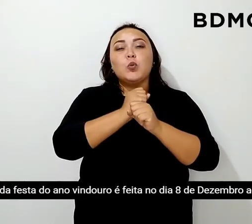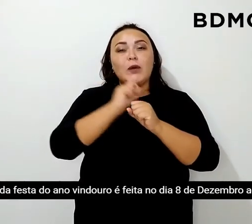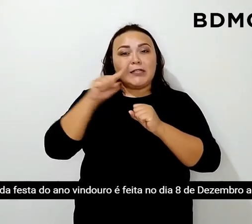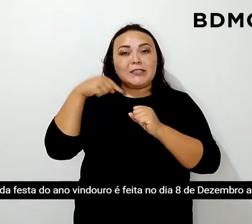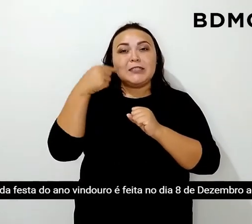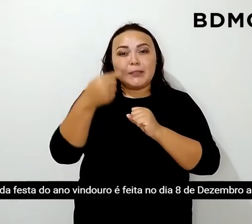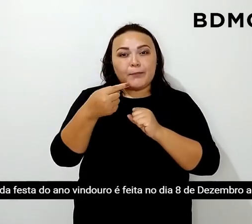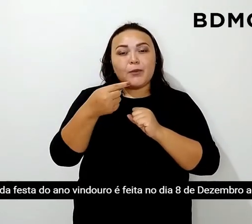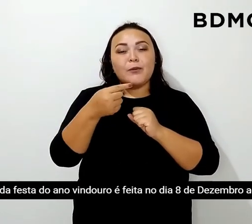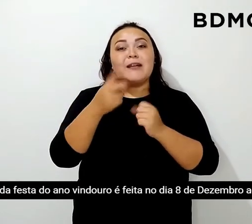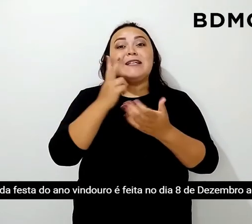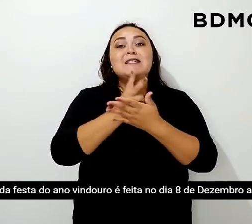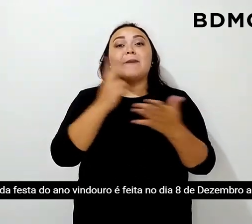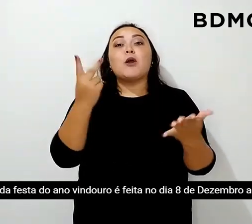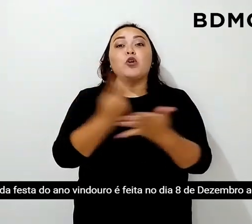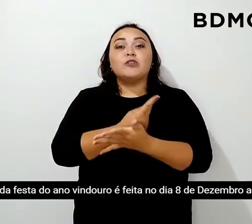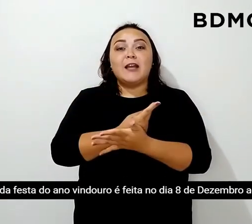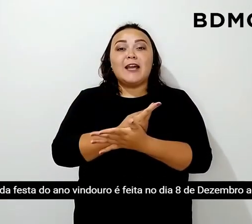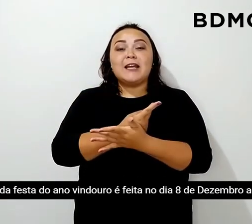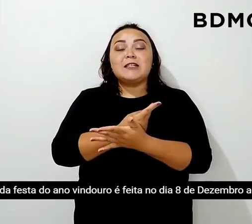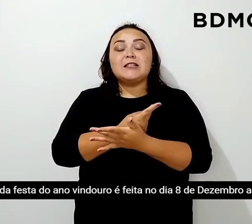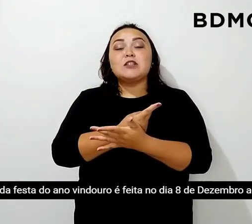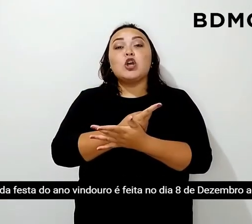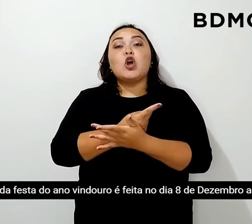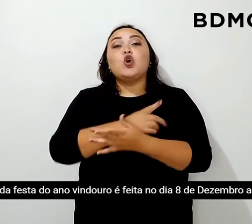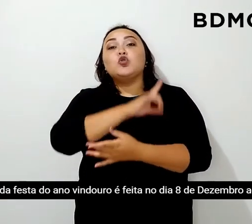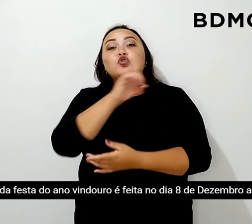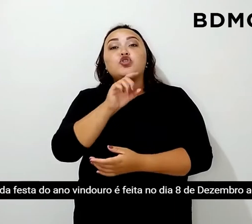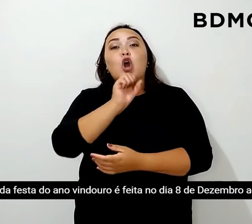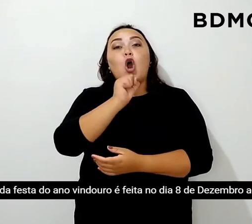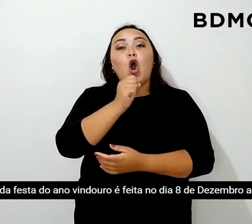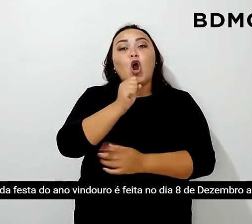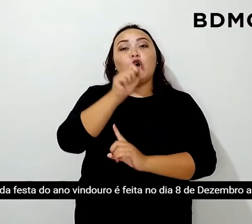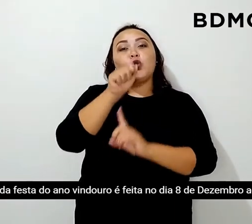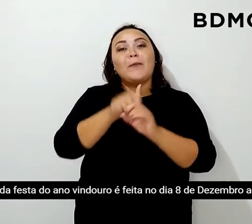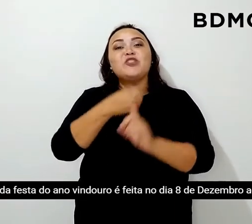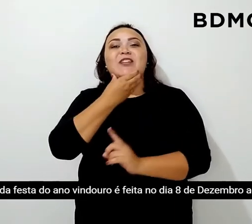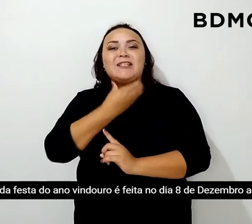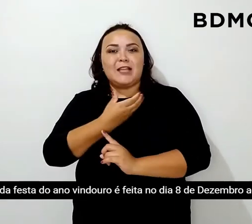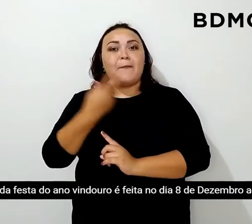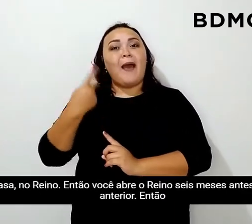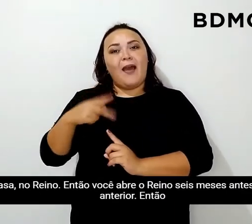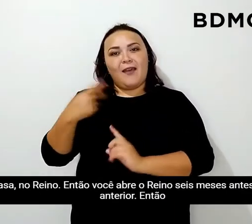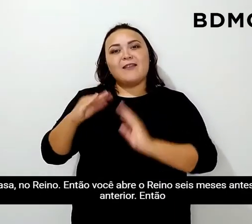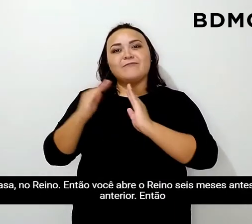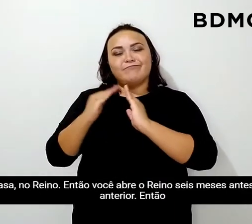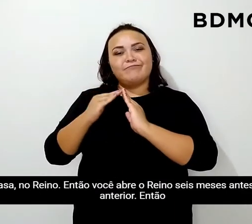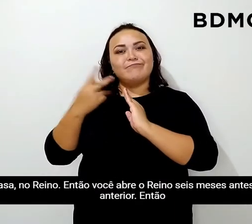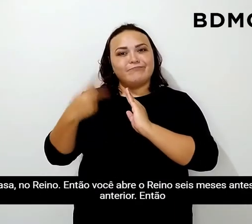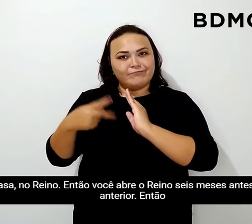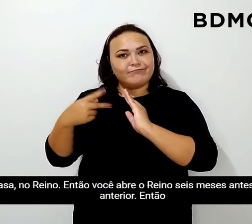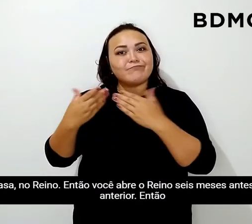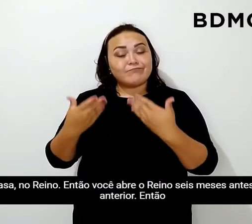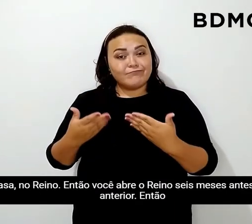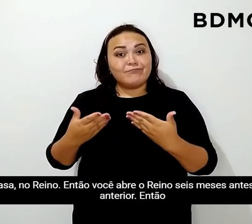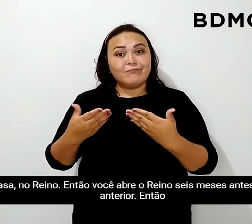vindouro é feita no dia 8 de dezembro aqui em casa no reino.